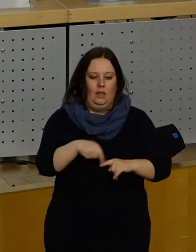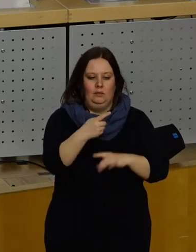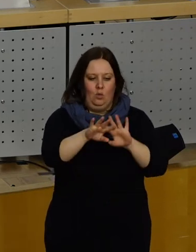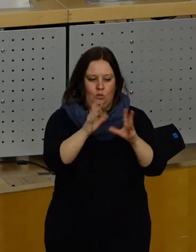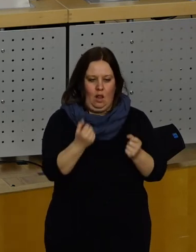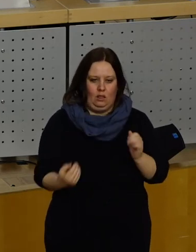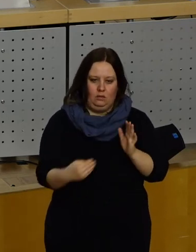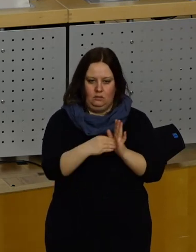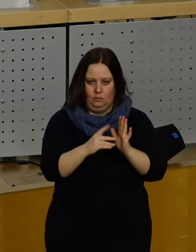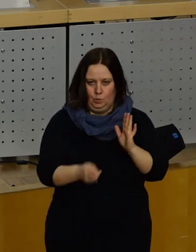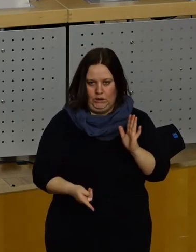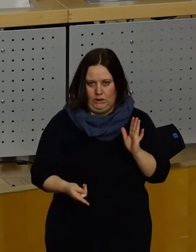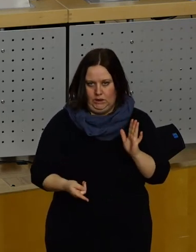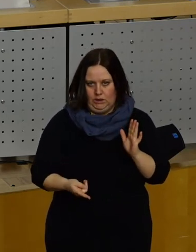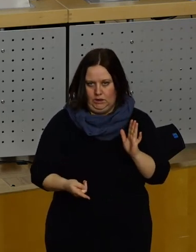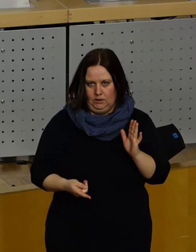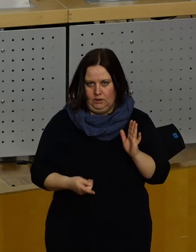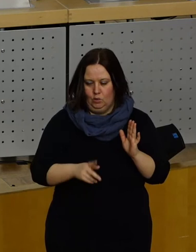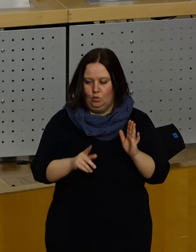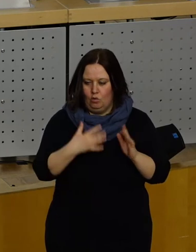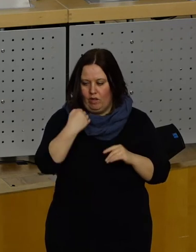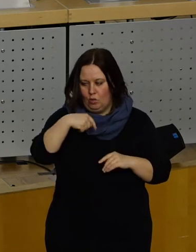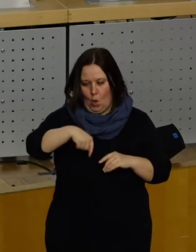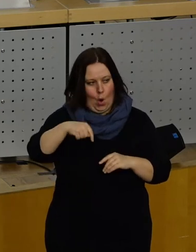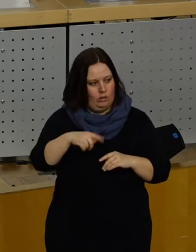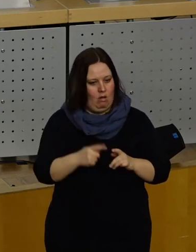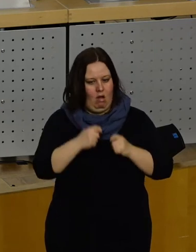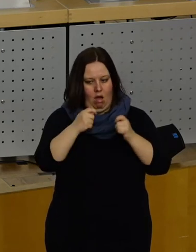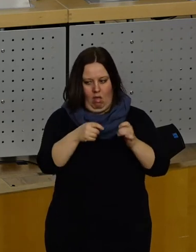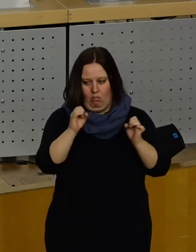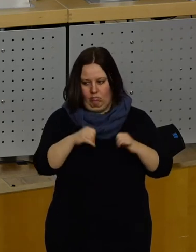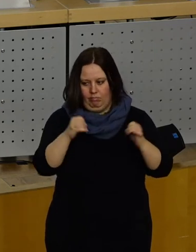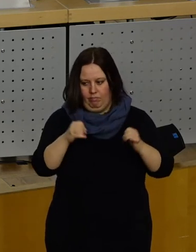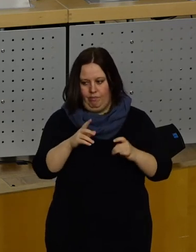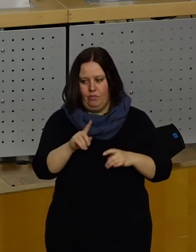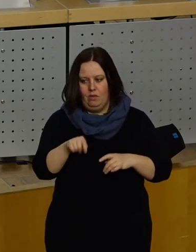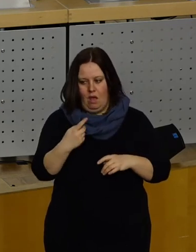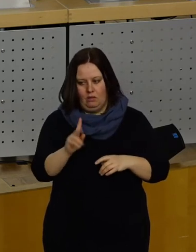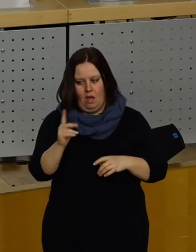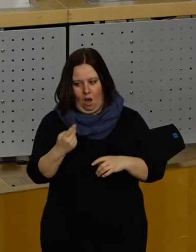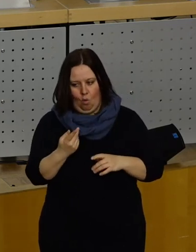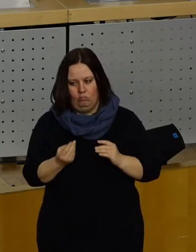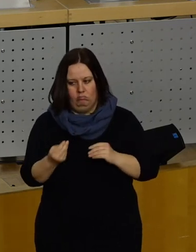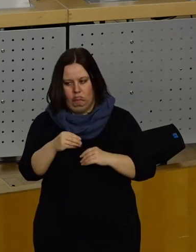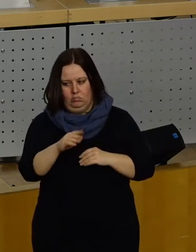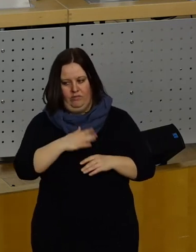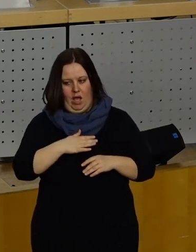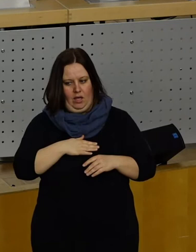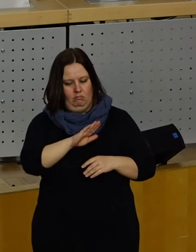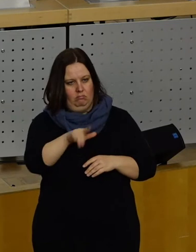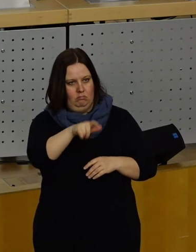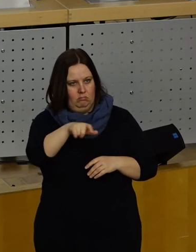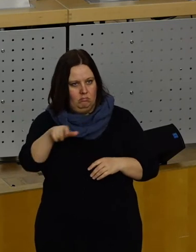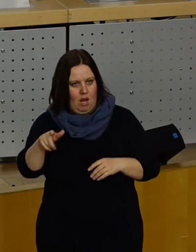Haushalt zur Verfügung stellen. Und wenn wir heute diesem Antrag zustimmen, so stimmen wir dem ja zu, weil uns die Belange